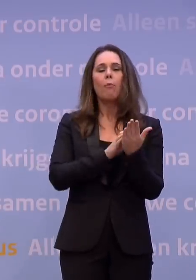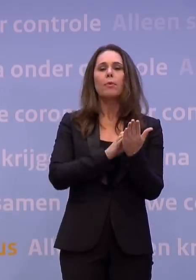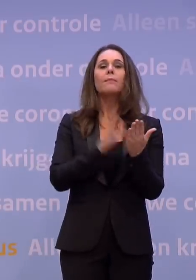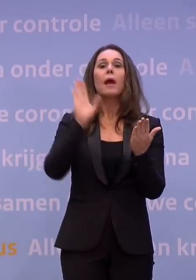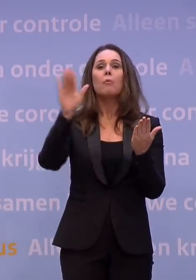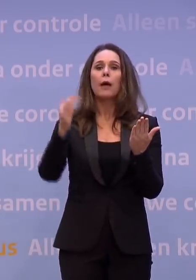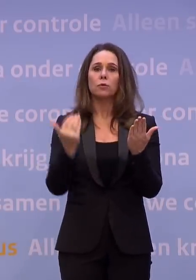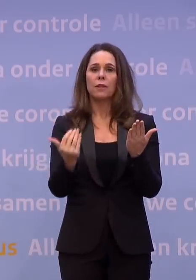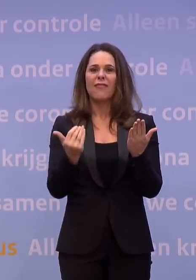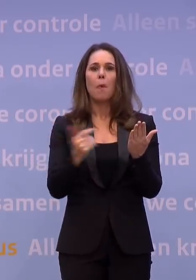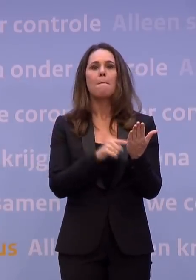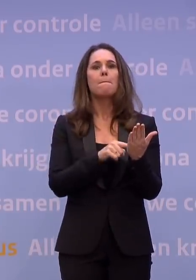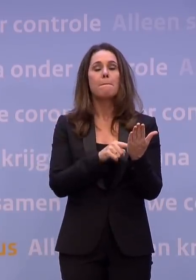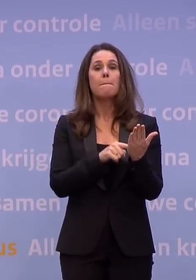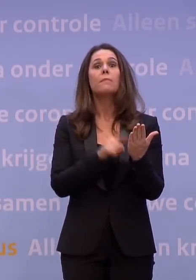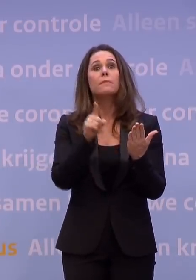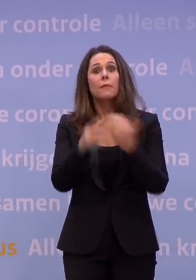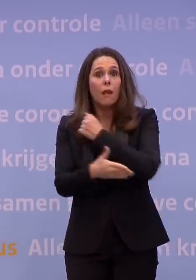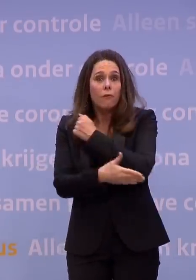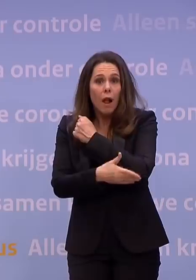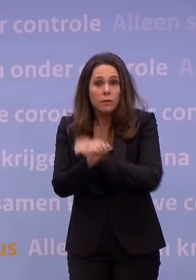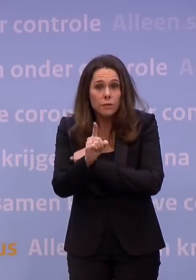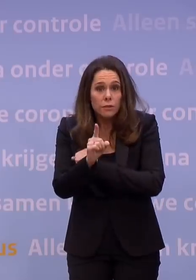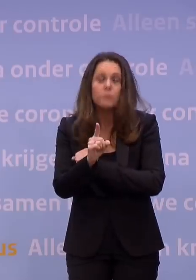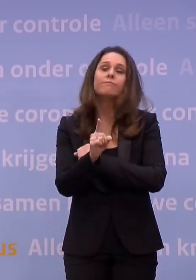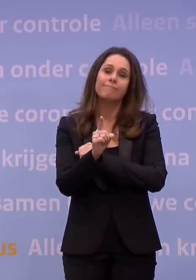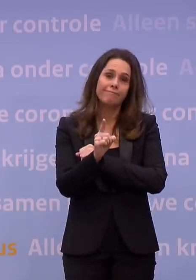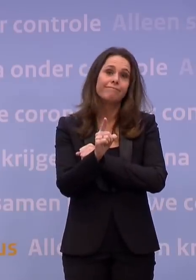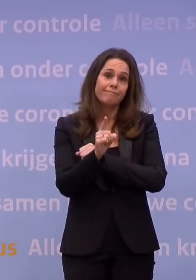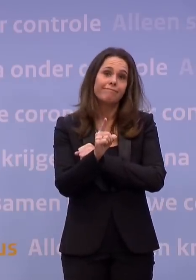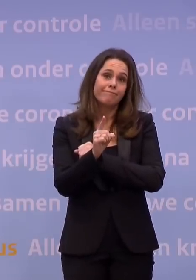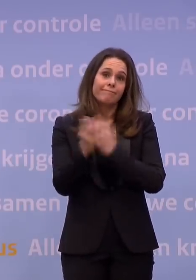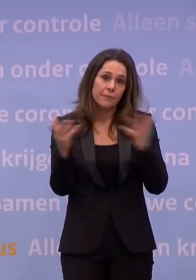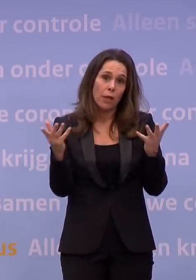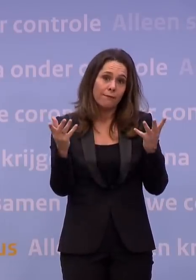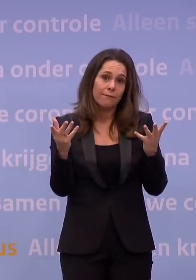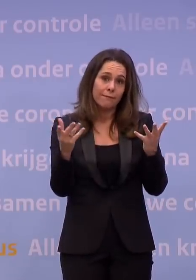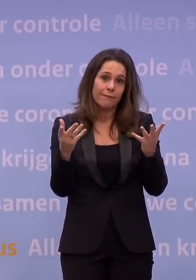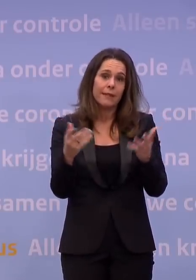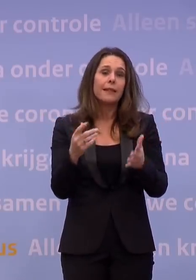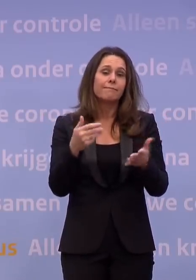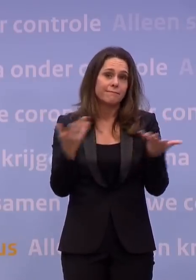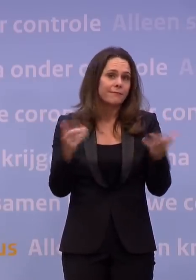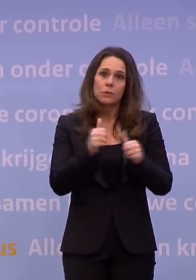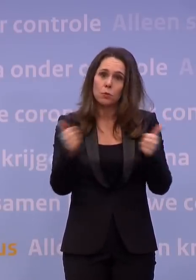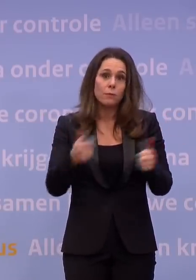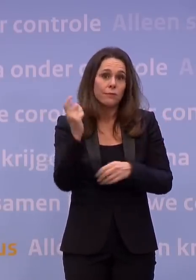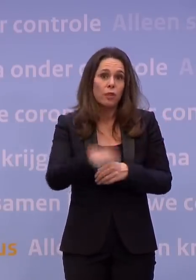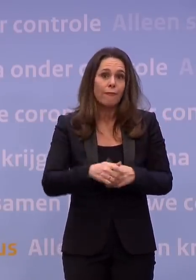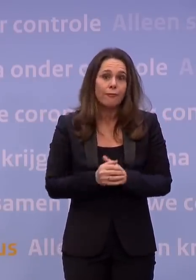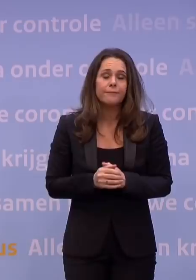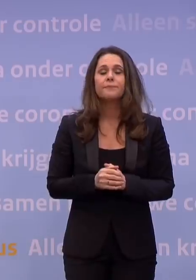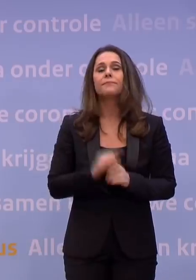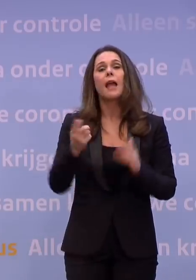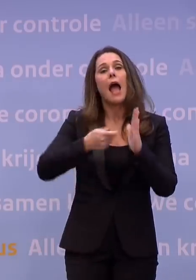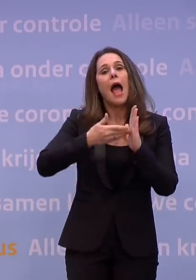En als zo'n verklaring gefalsificeerd is, dan is dat natuurlijk een misdrijf. Een belangrijke uitzondering maken we voor